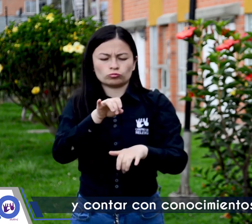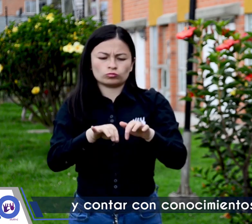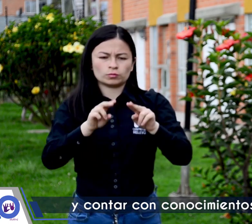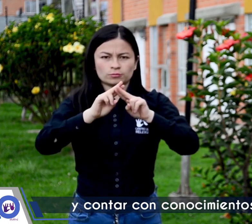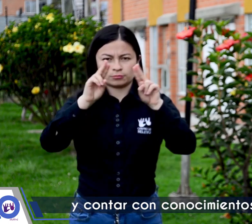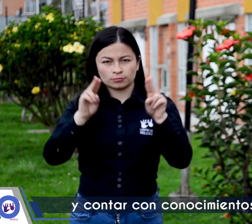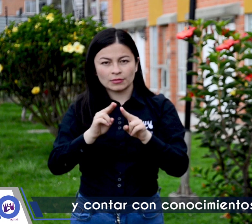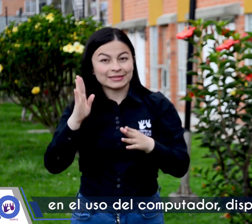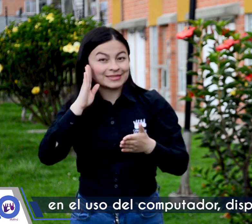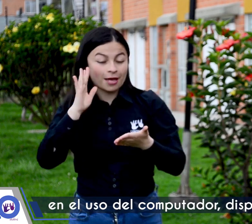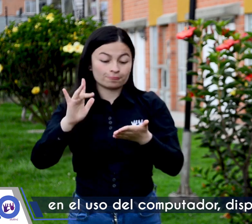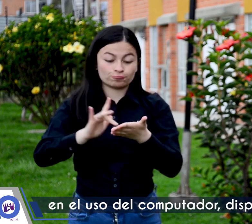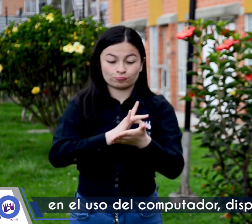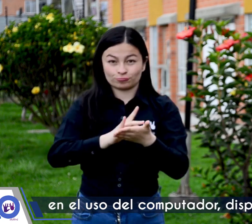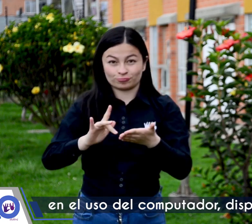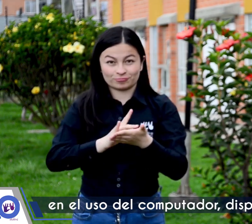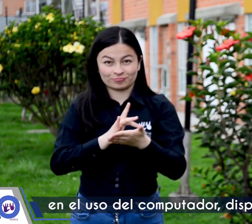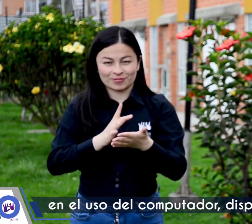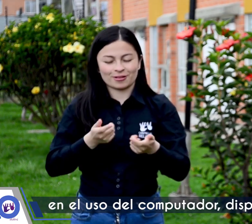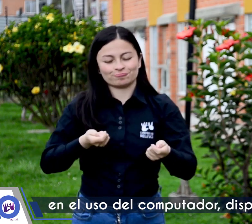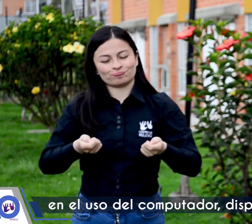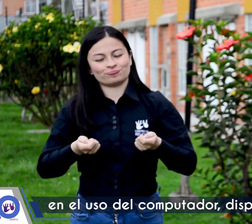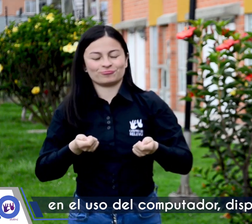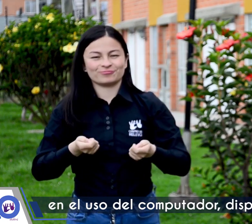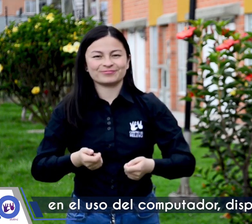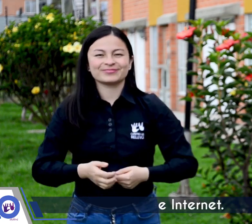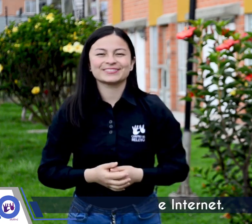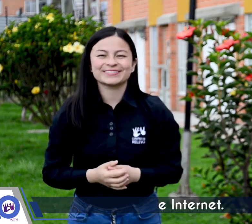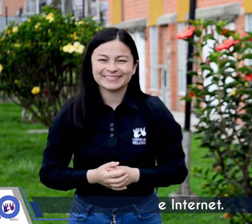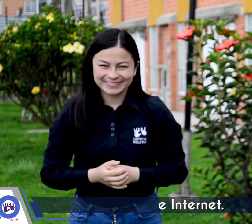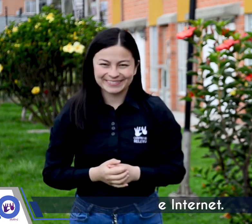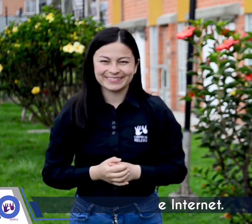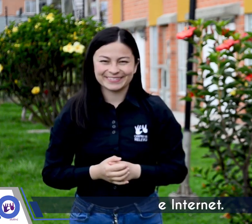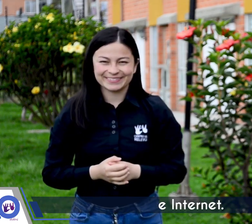básicos en el uso del computador, dispositivo móvil e internet.